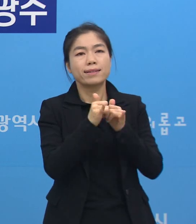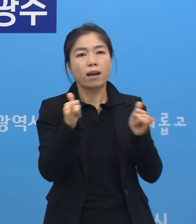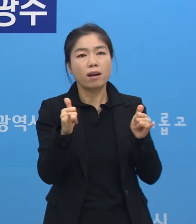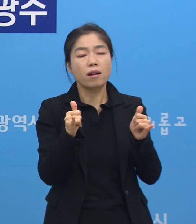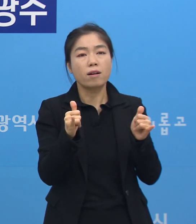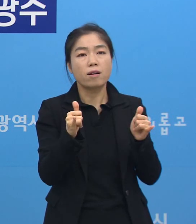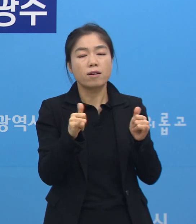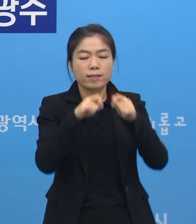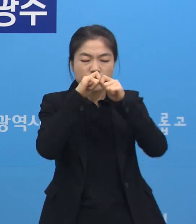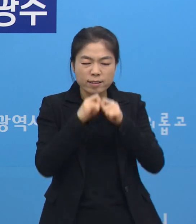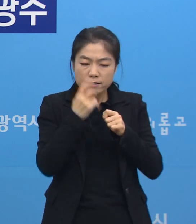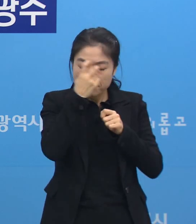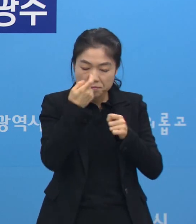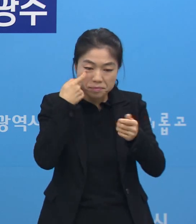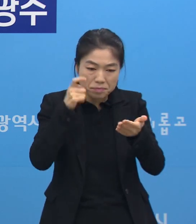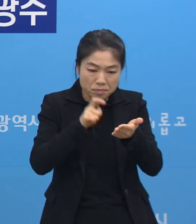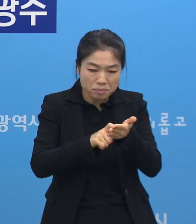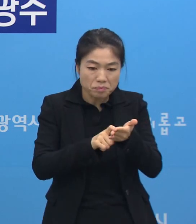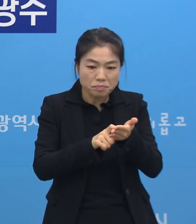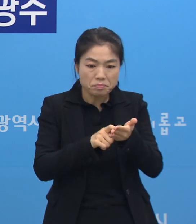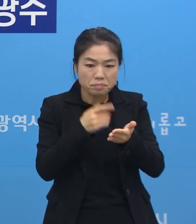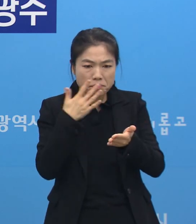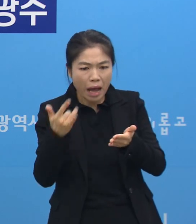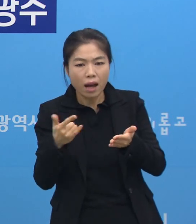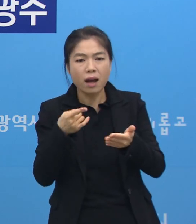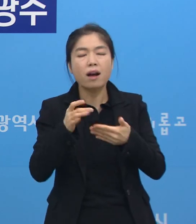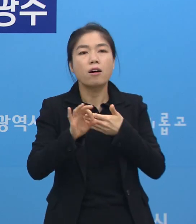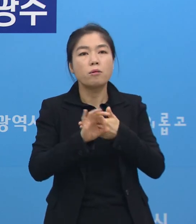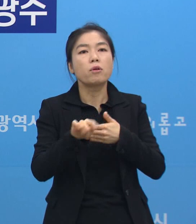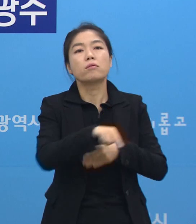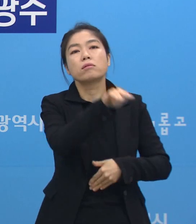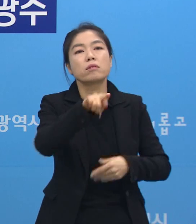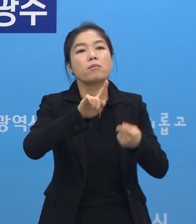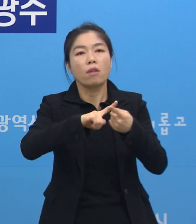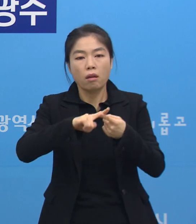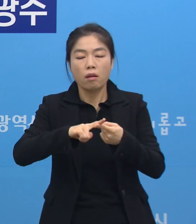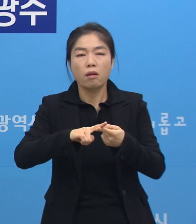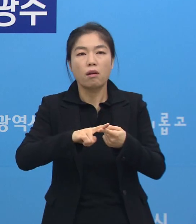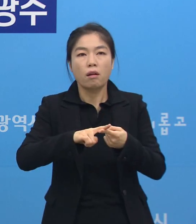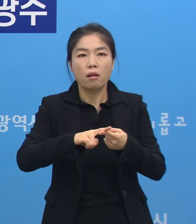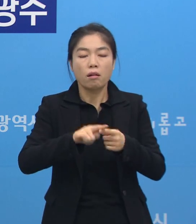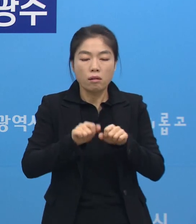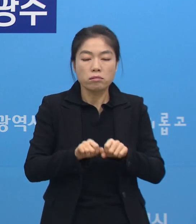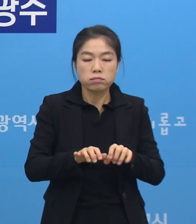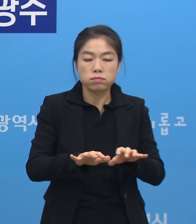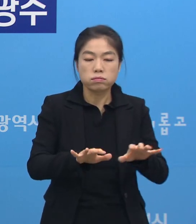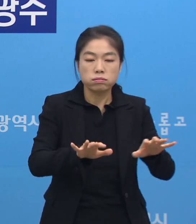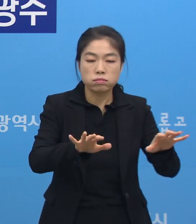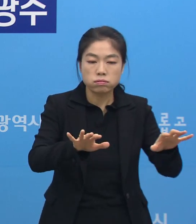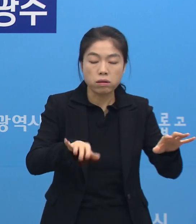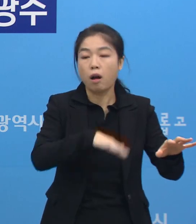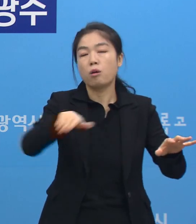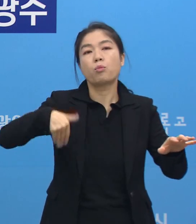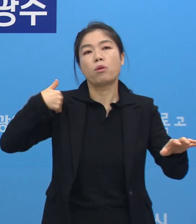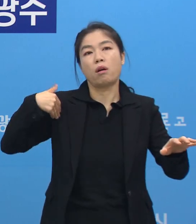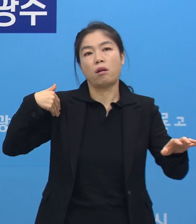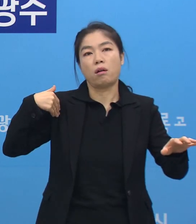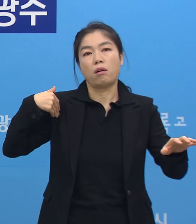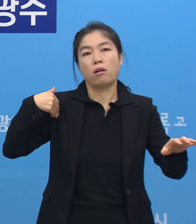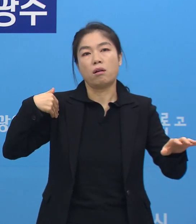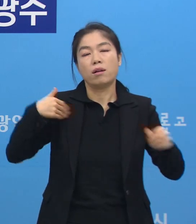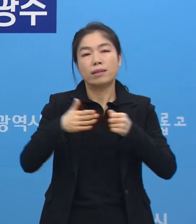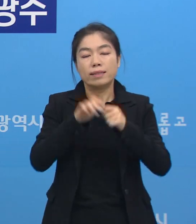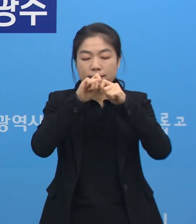저희들이 심층에서 발견해내지 못했다면 그분들은 무증상 상태로 계속 확산이 되더라도 알 수는 없습니다. 그래서